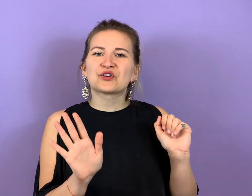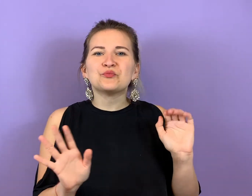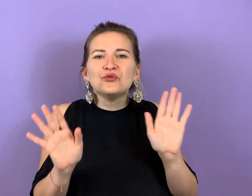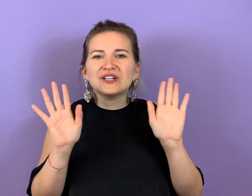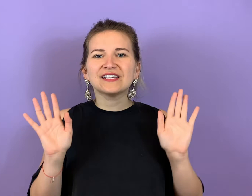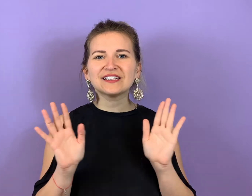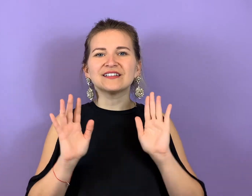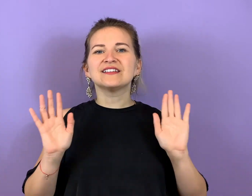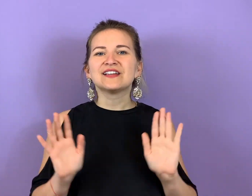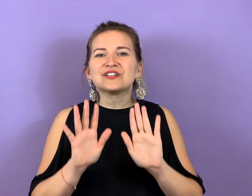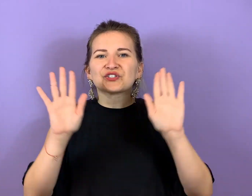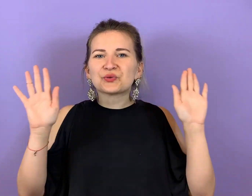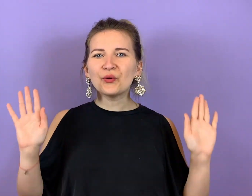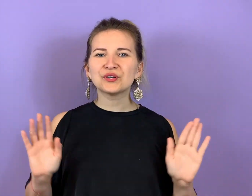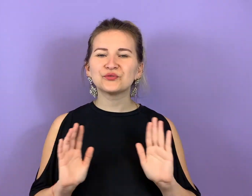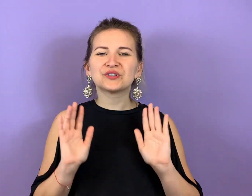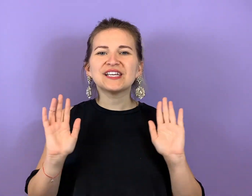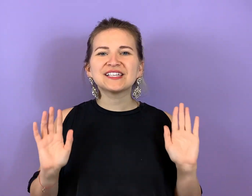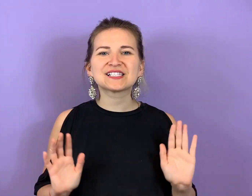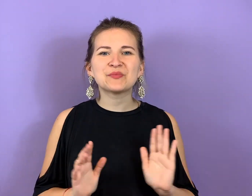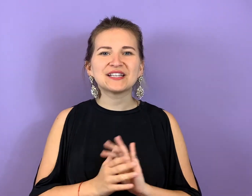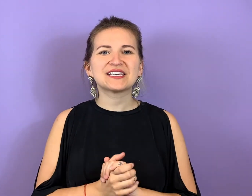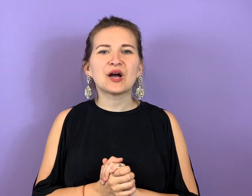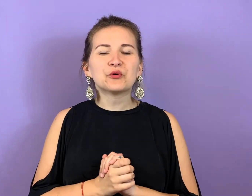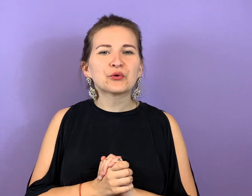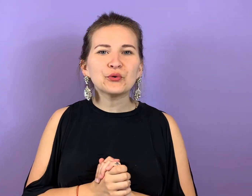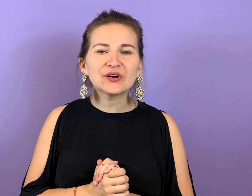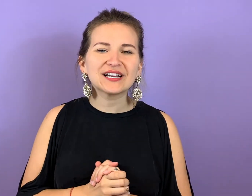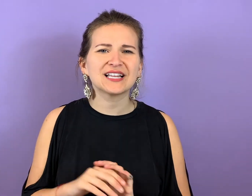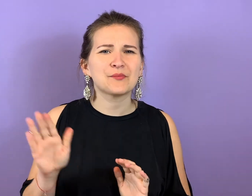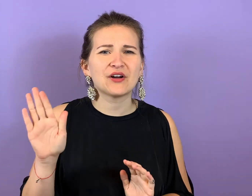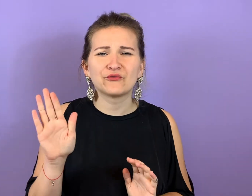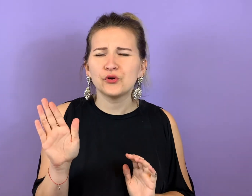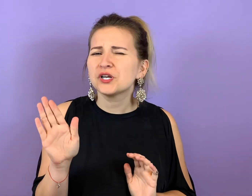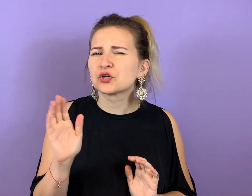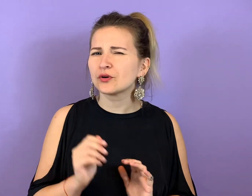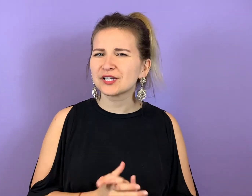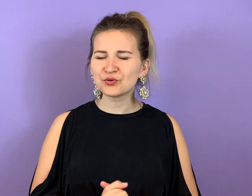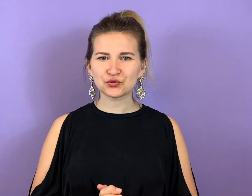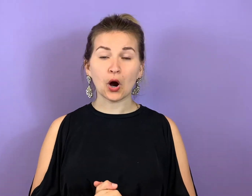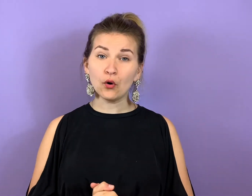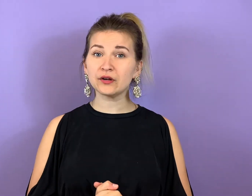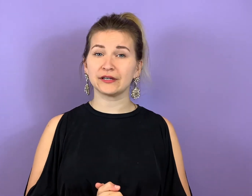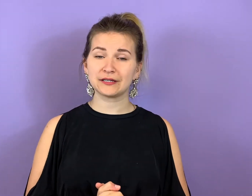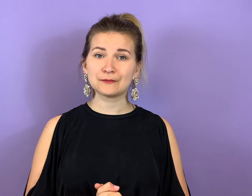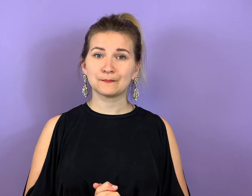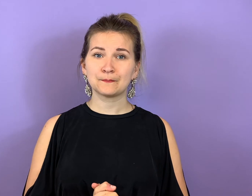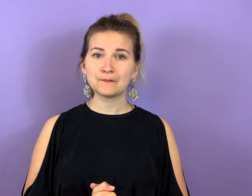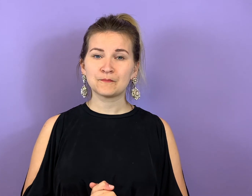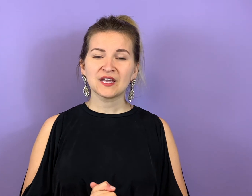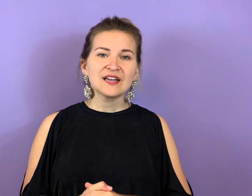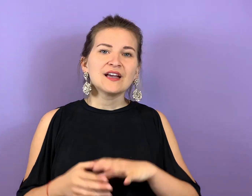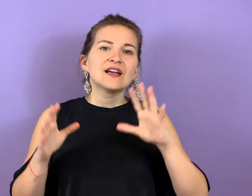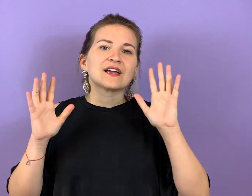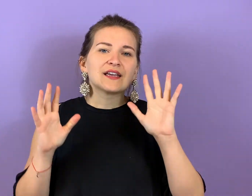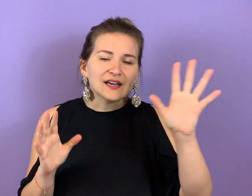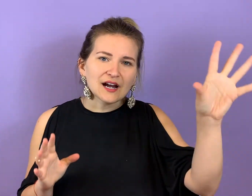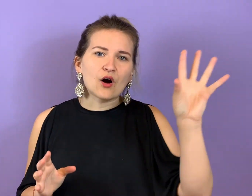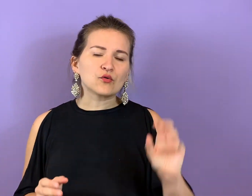gemütlichen Zone, wo nichts mehr dich berühren kann, aber wirklich glücklich bist du auch nicht. Geh raus,